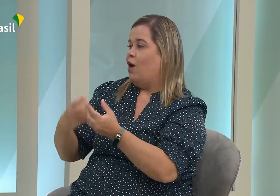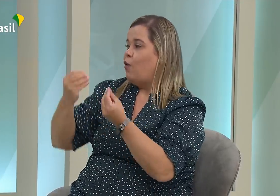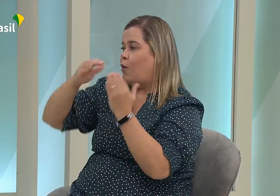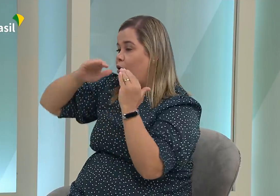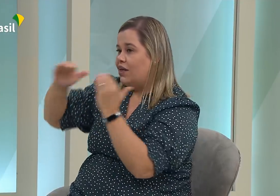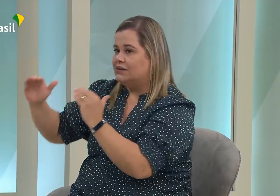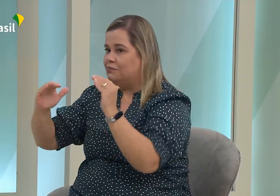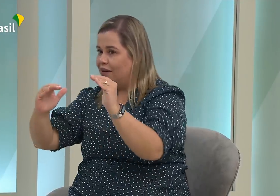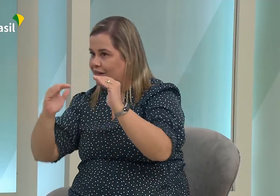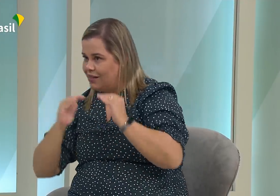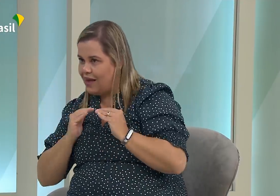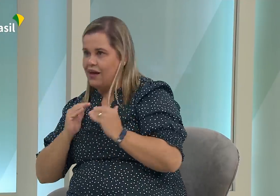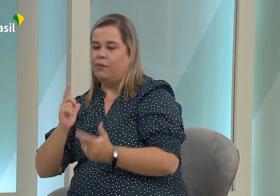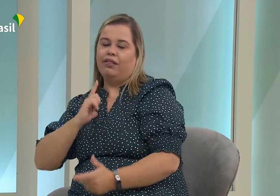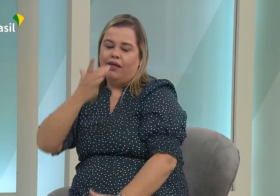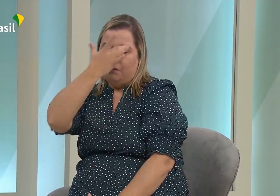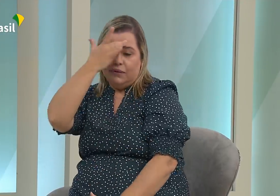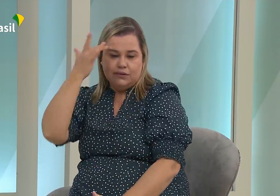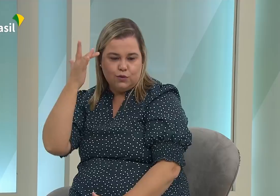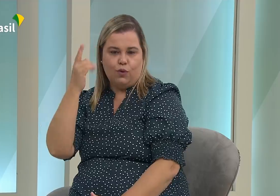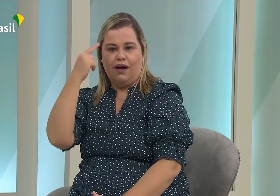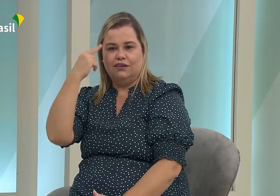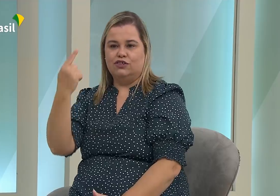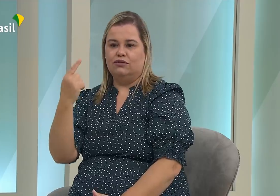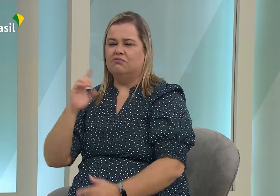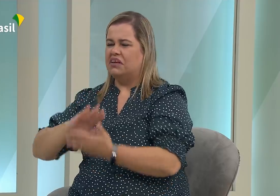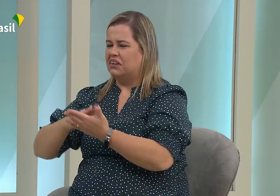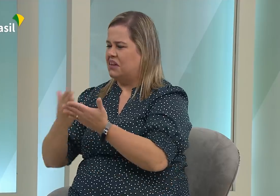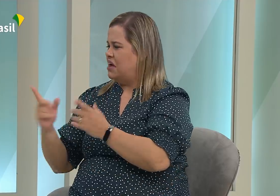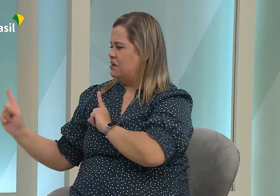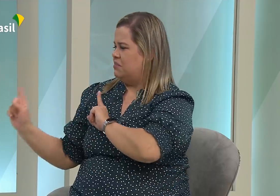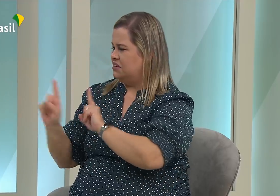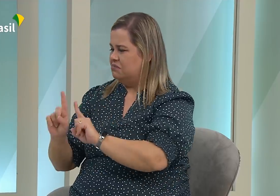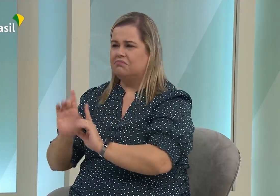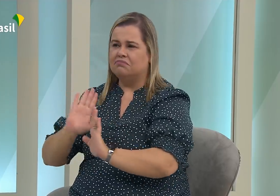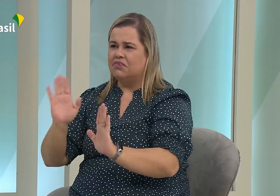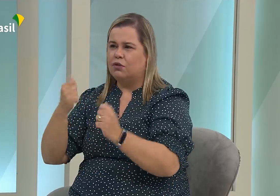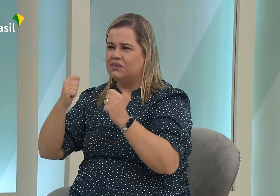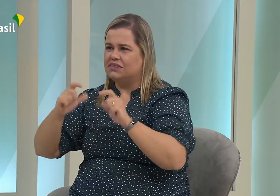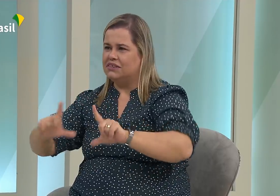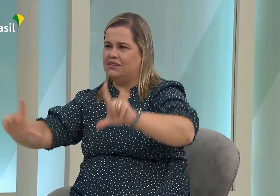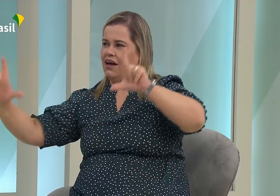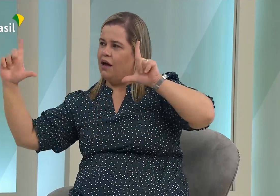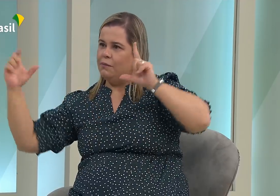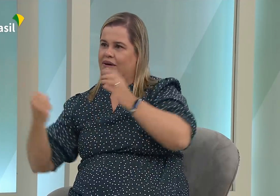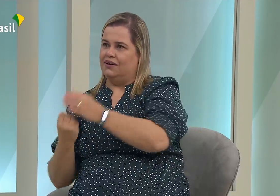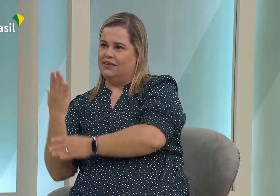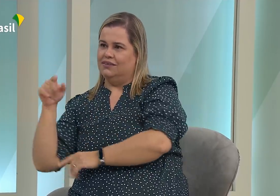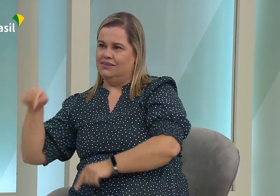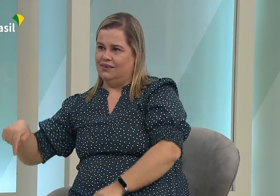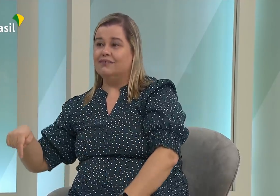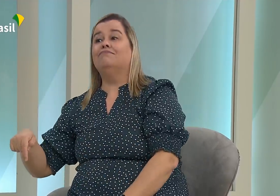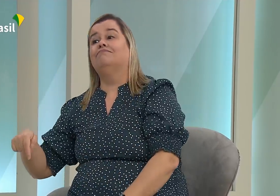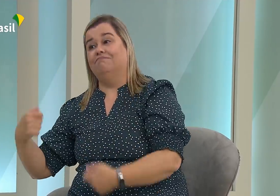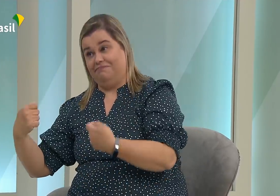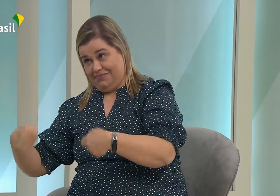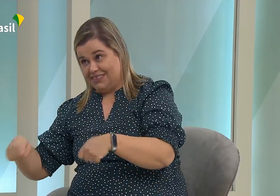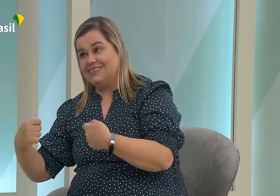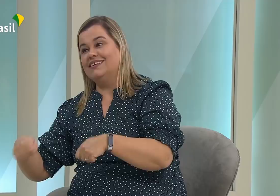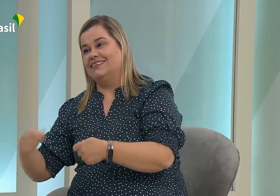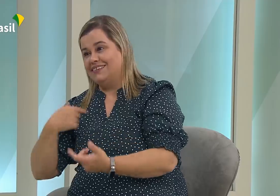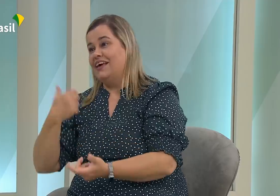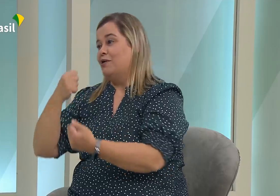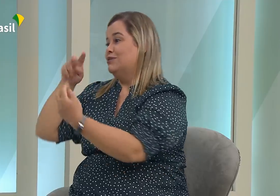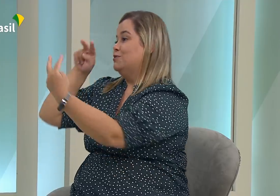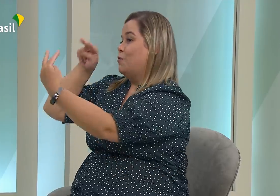os intérpretes, com os assessores, eu sempre digo para as pessoas sobre as especificidades da língua, como tem que ser, como que está